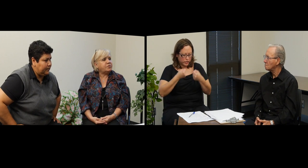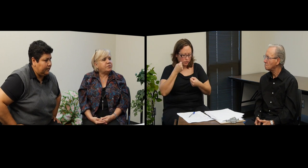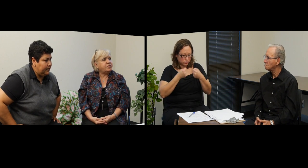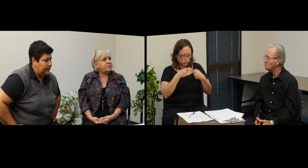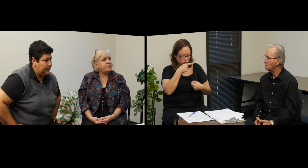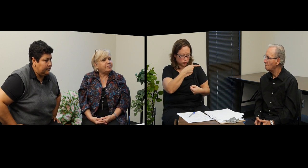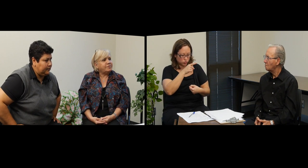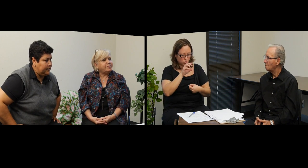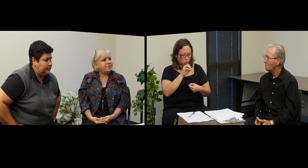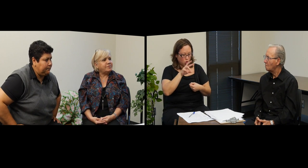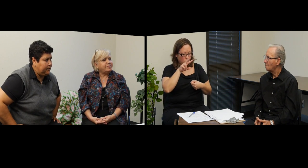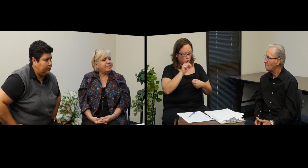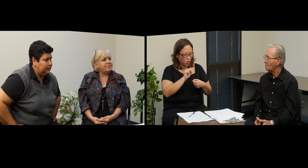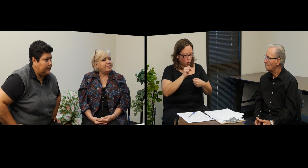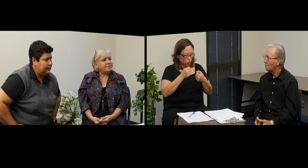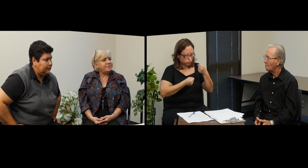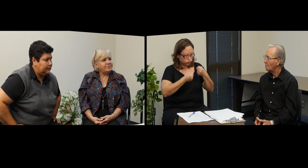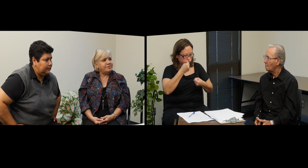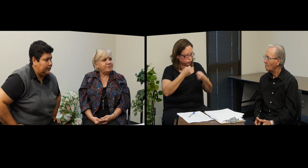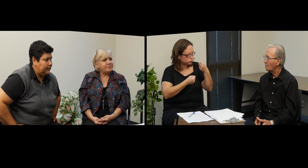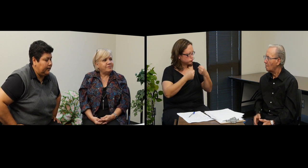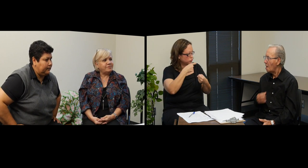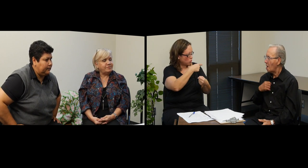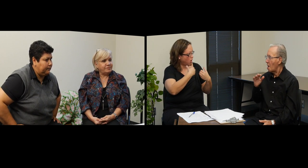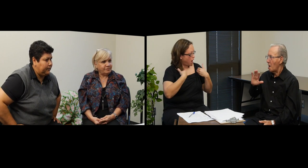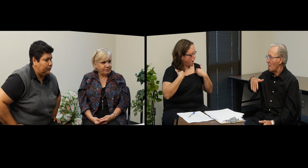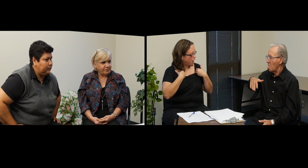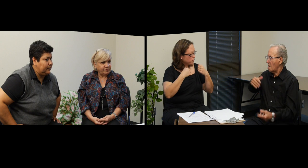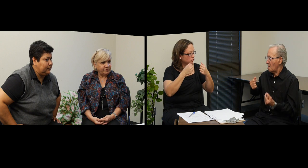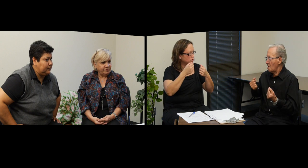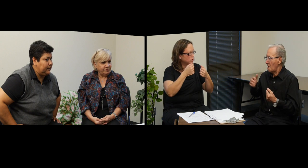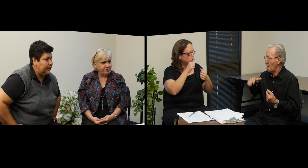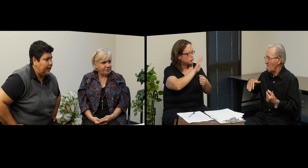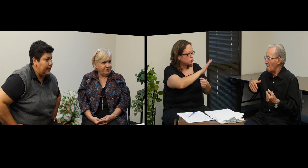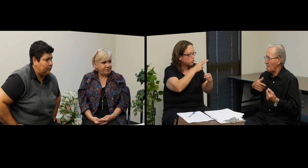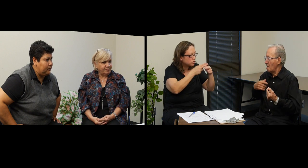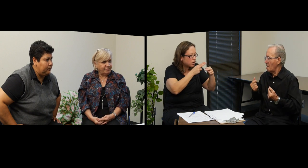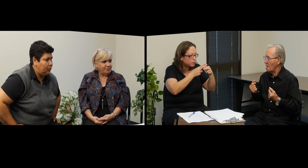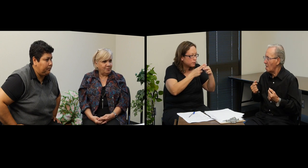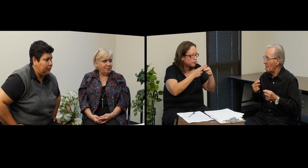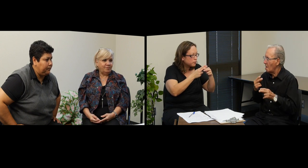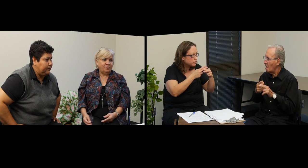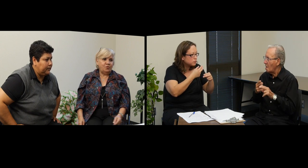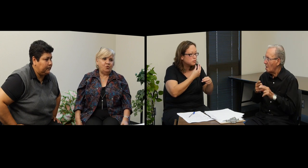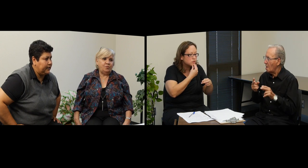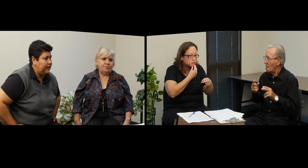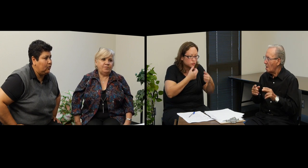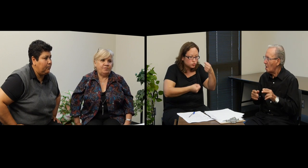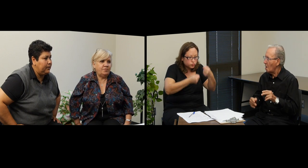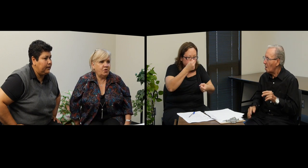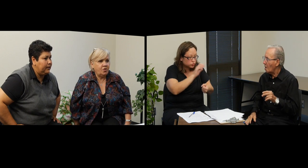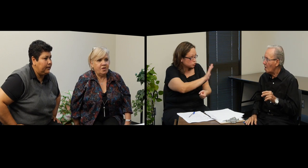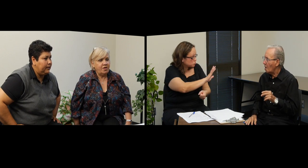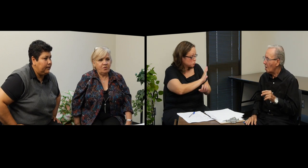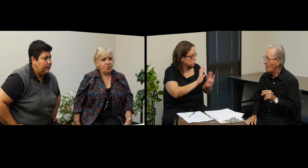La siguiente pregunta, se, este, pregunta si tiene carro propio que está en el nombre tuyo.